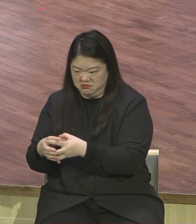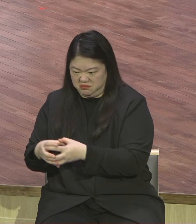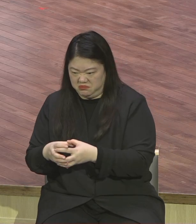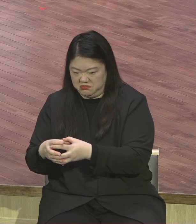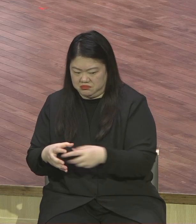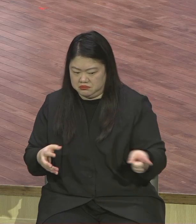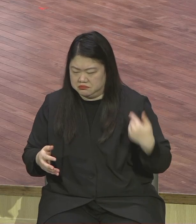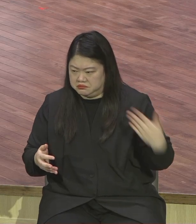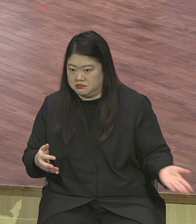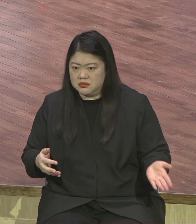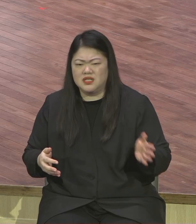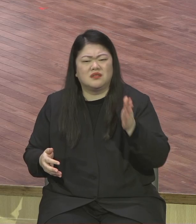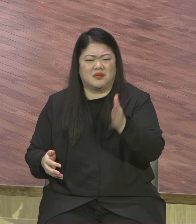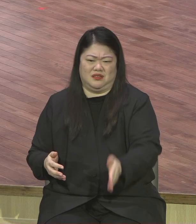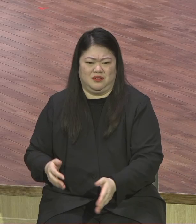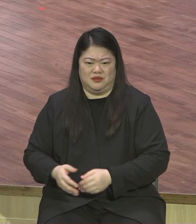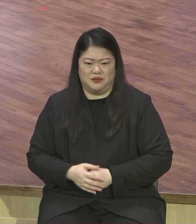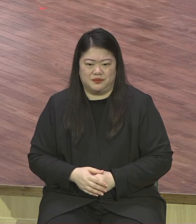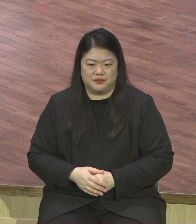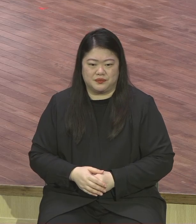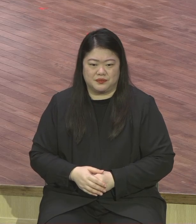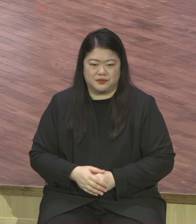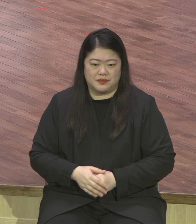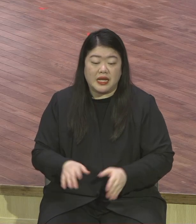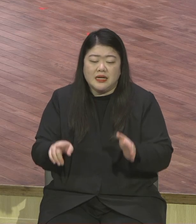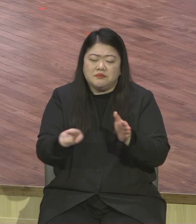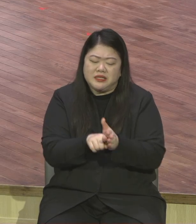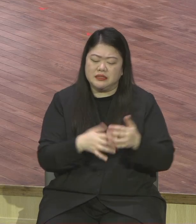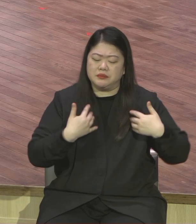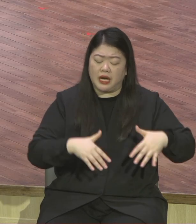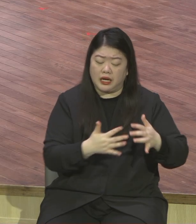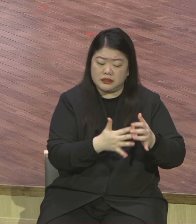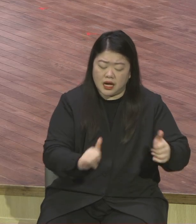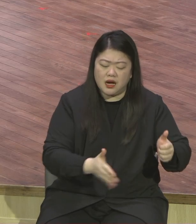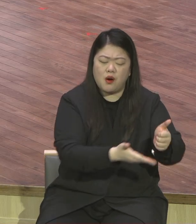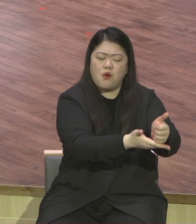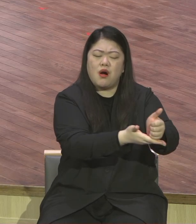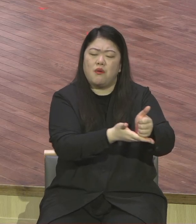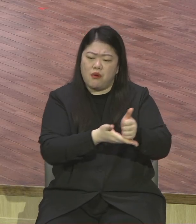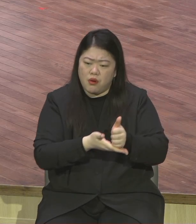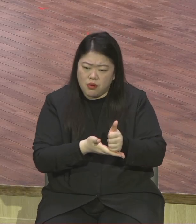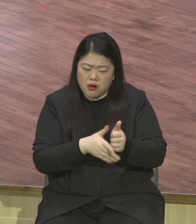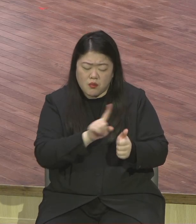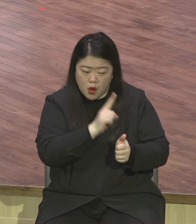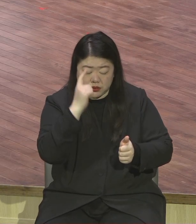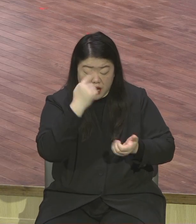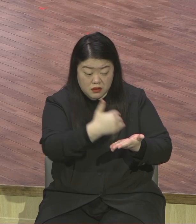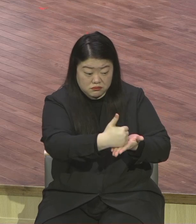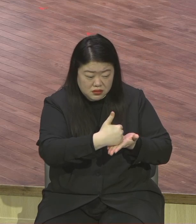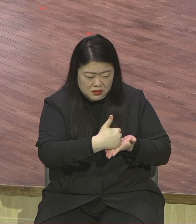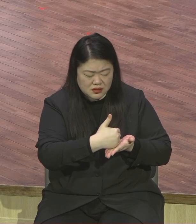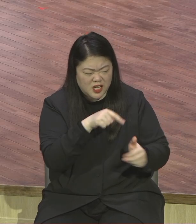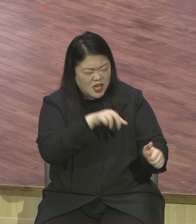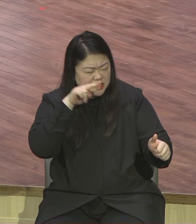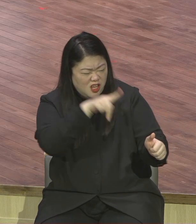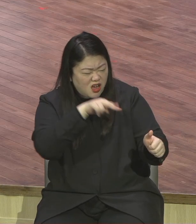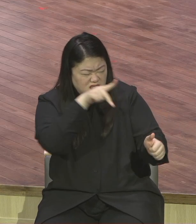약한 자를 너희가 봤되 그 의견을 비판하지 말라 말도한 소리를 해도